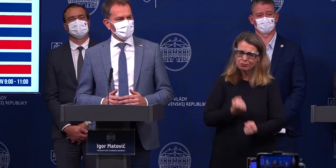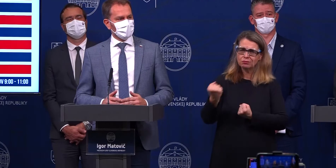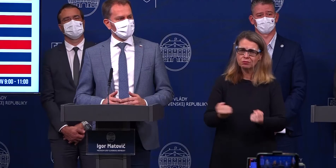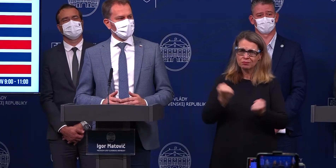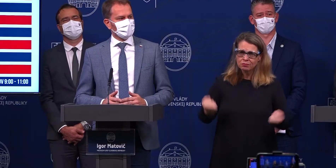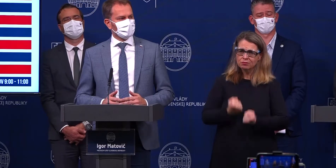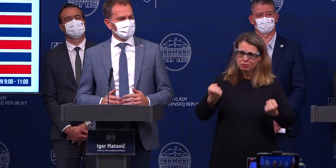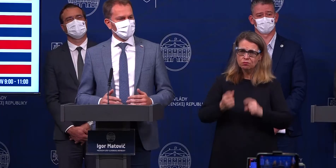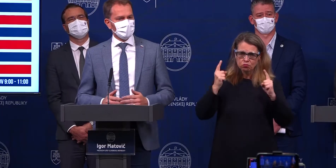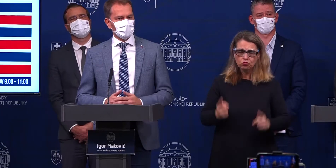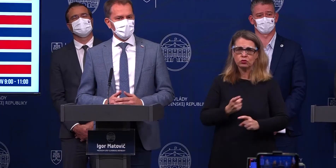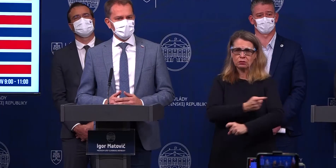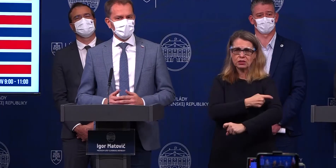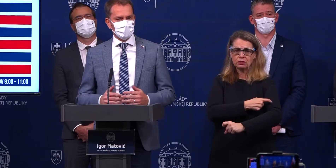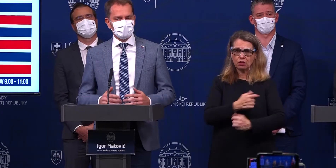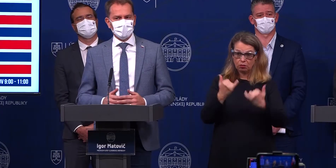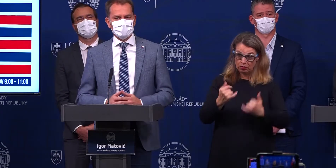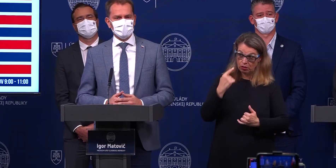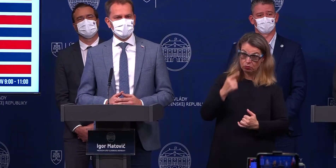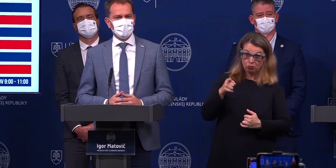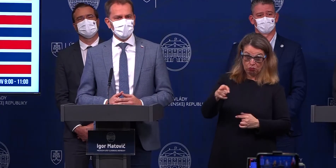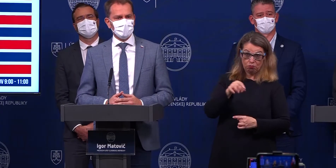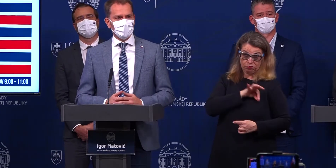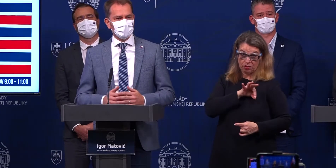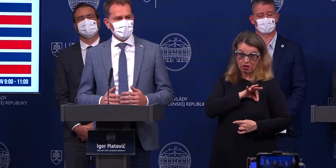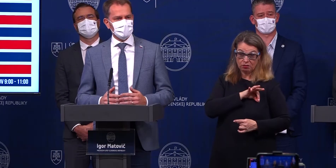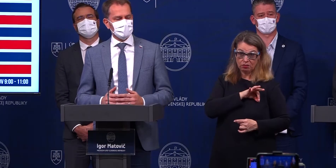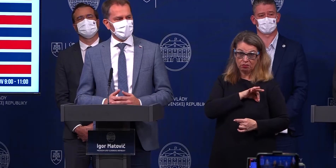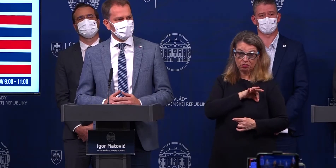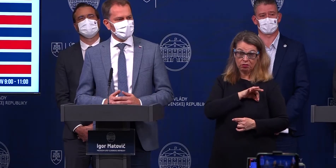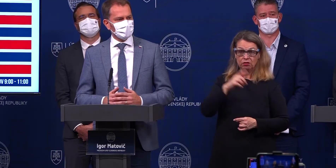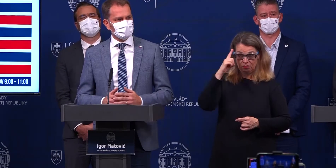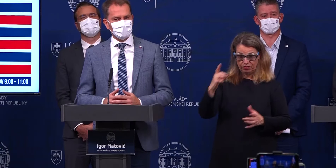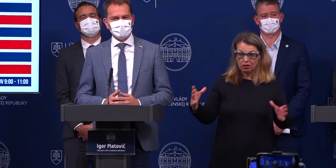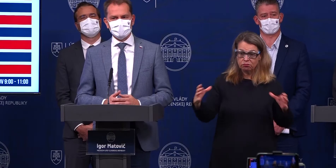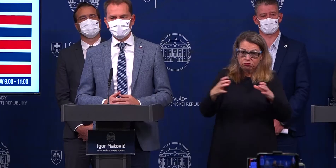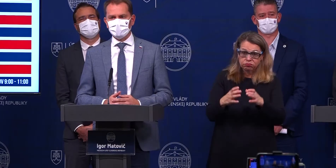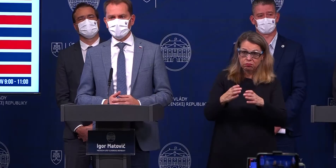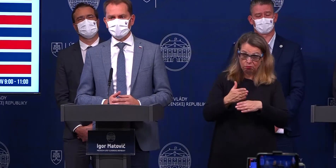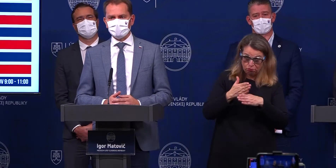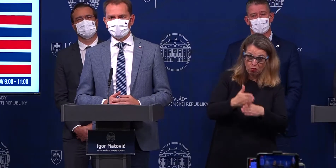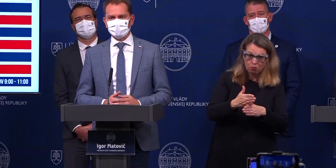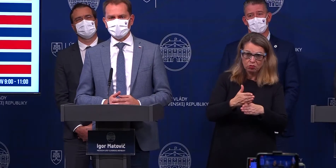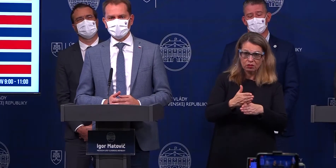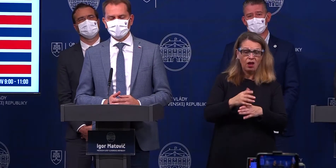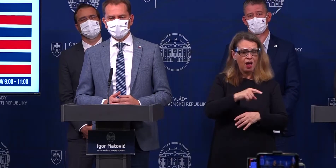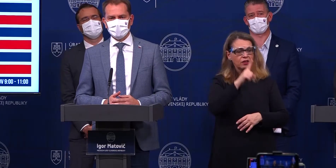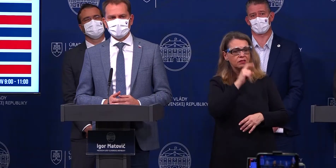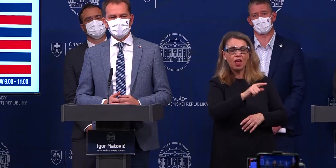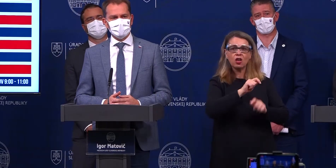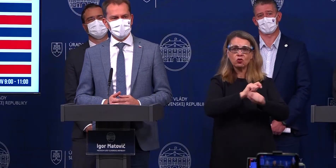tak teraz sa ukazuje, kto je naozaj priateľom a kto dokáže držať pokope a dokáže sa zomknúť a postaviť aj za nepopulárne rozhodnutie.